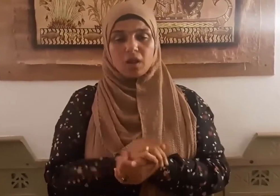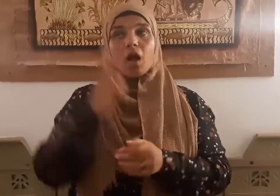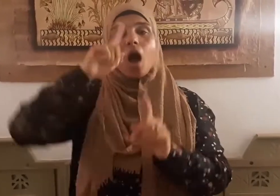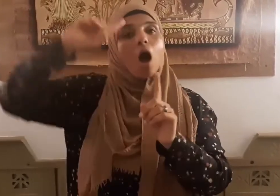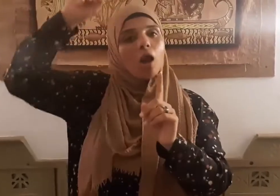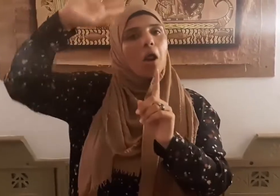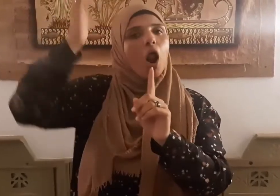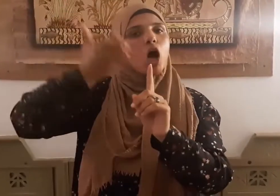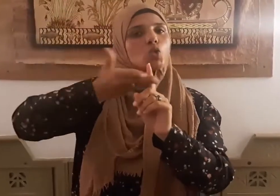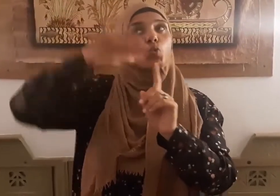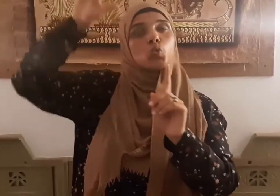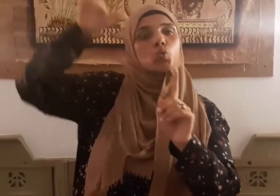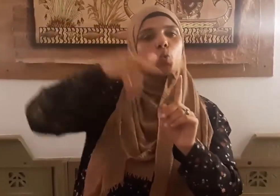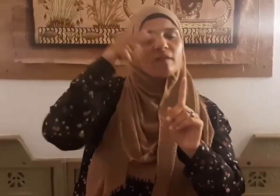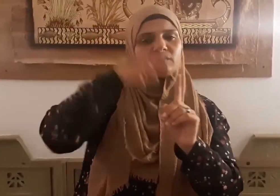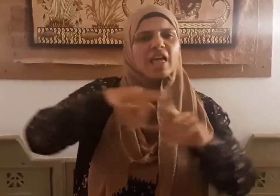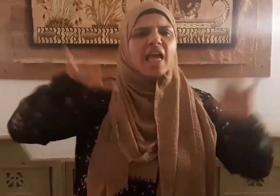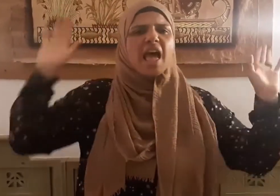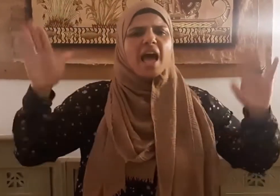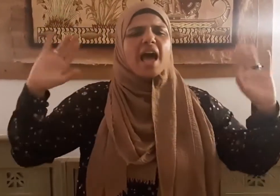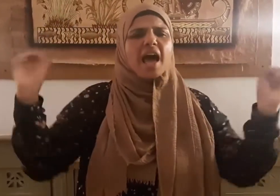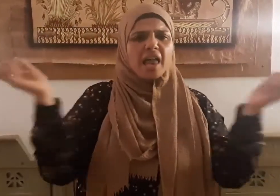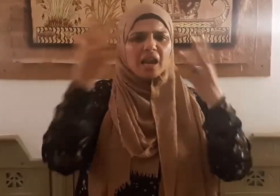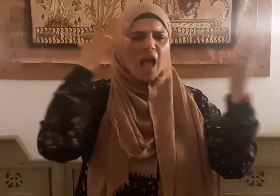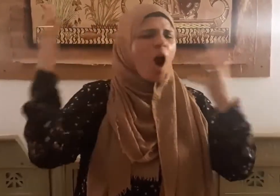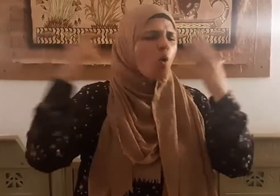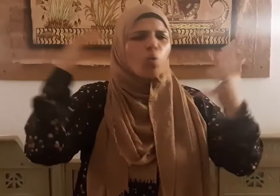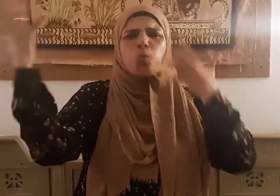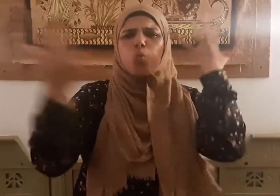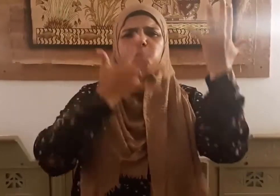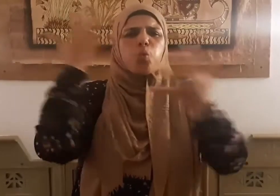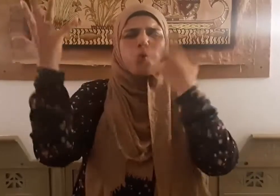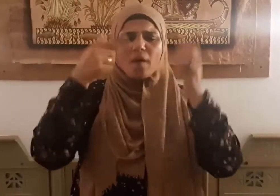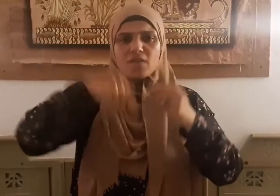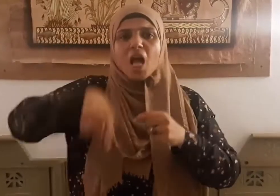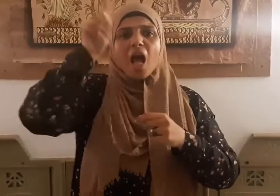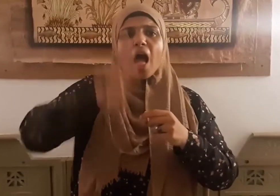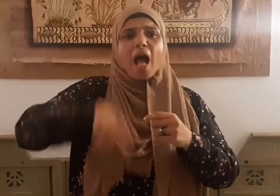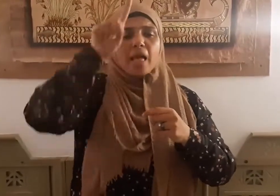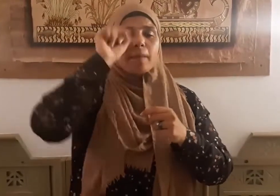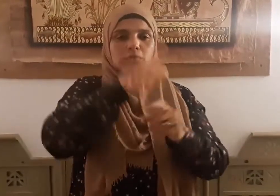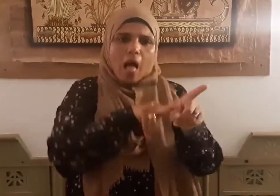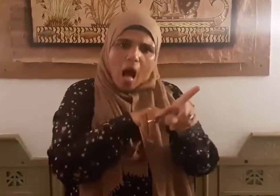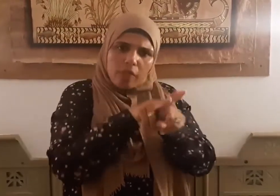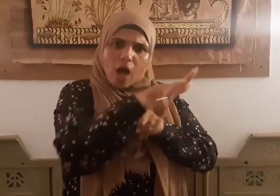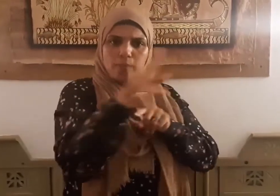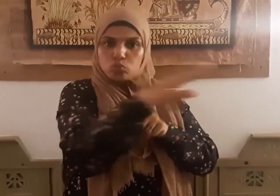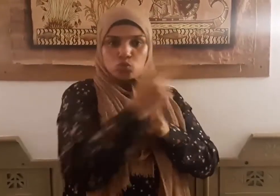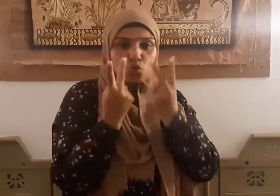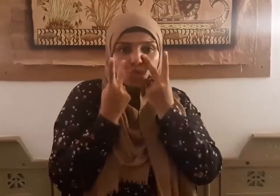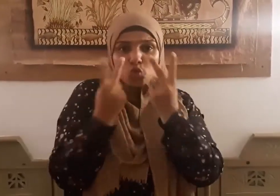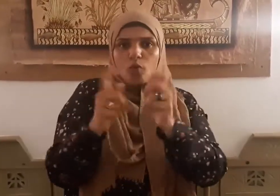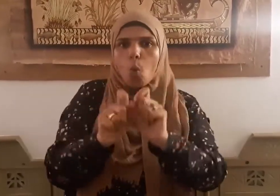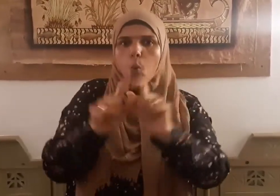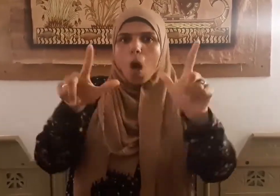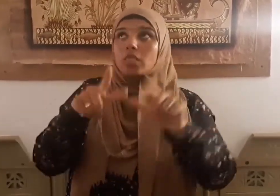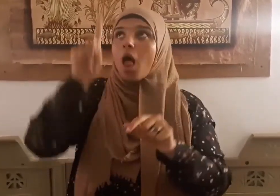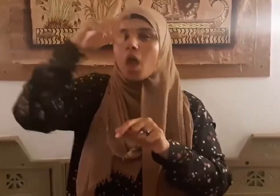عليهم ريحا صرصرا في أيام نحسات لنذيقهم لنذيقهم عذاب